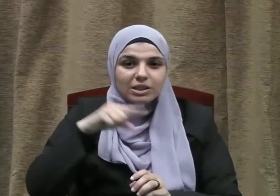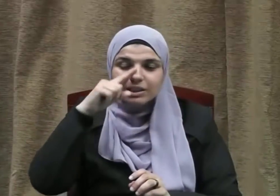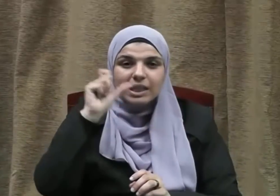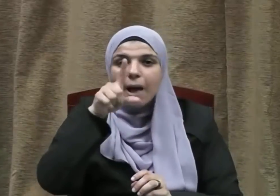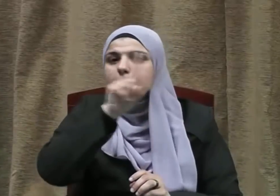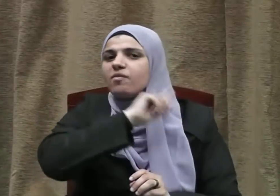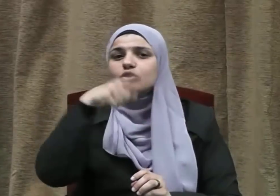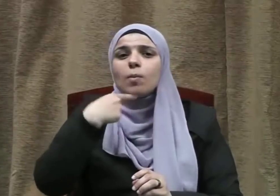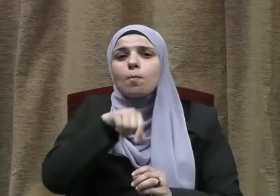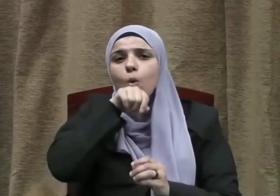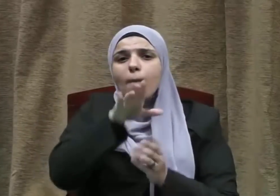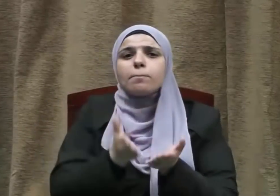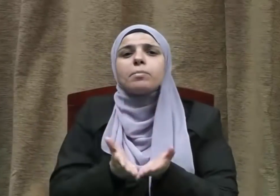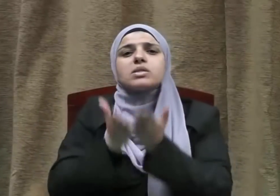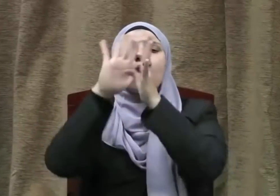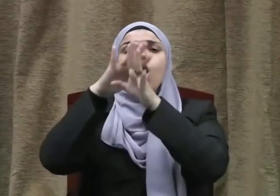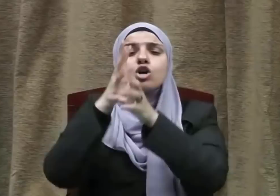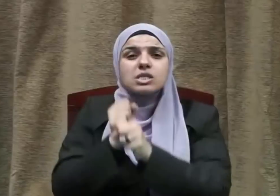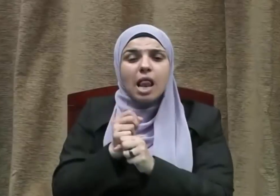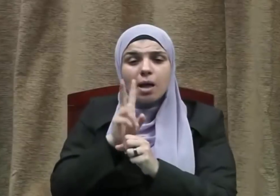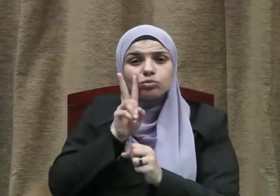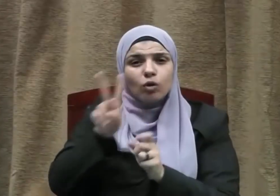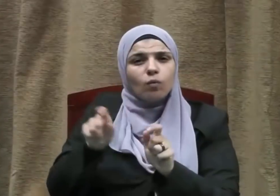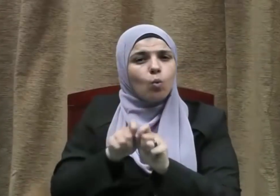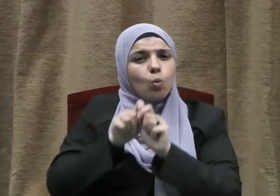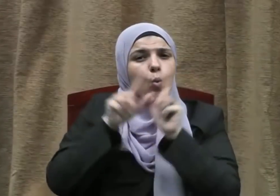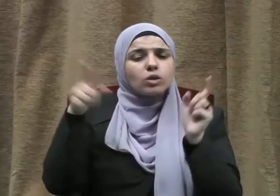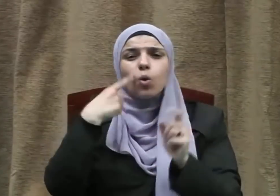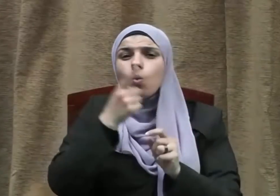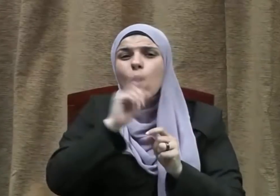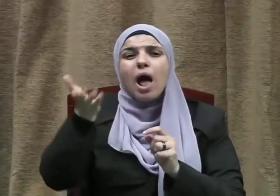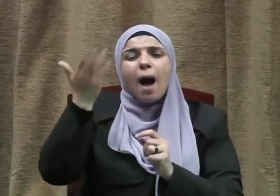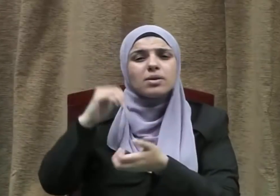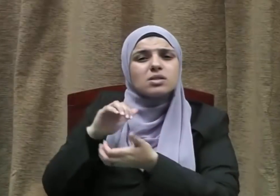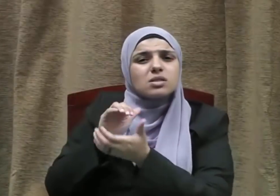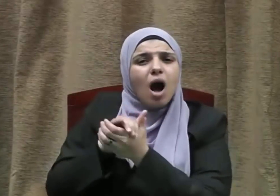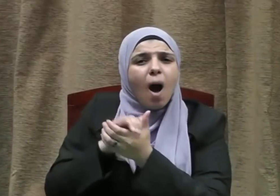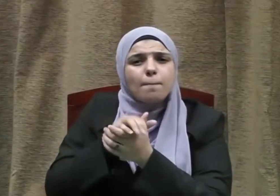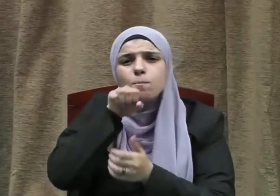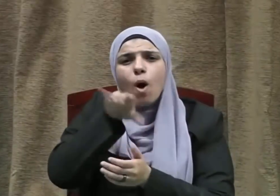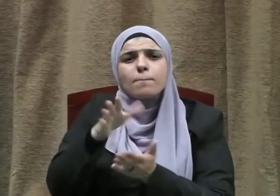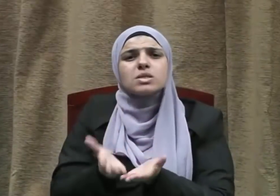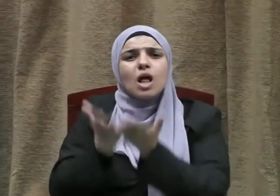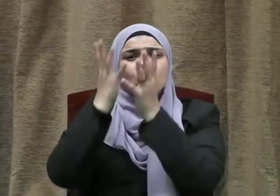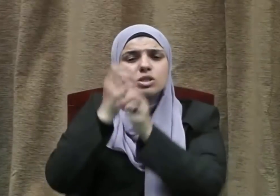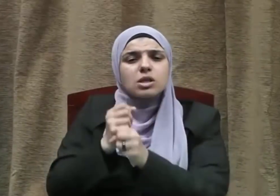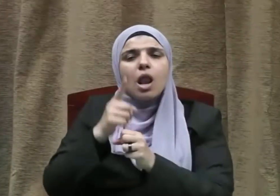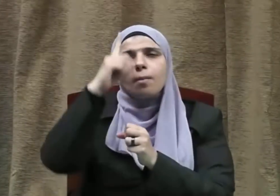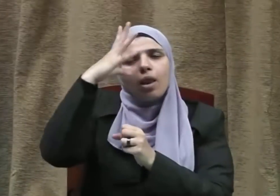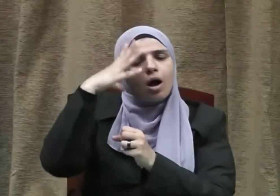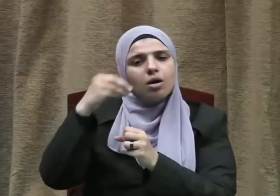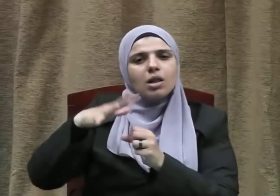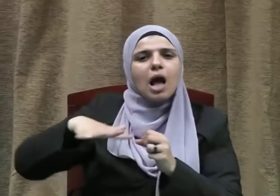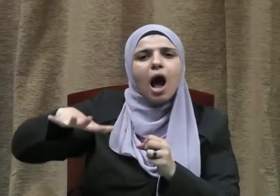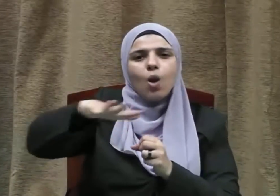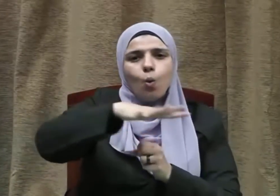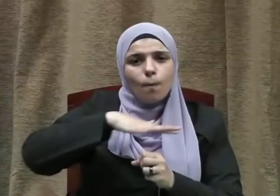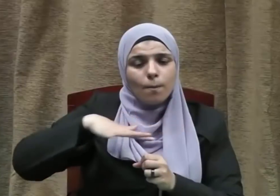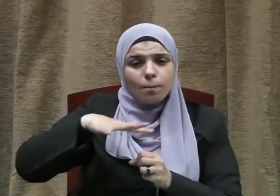فلم يثبت عنه صلى الله عليه وسلم ولا عن أحد من أصحابه رضوان